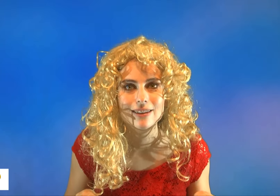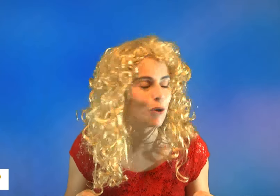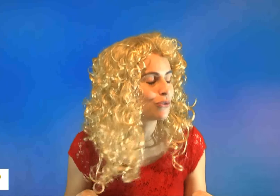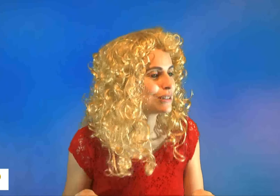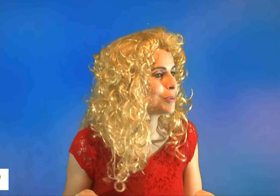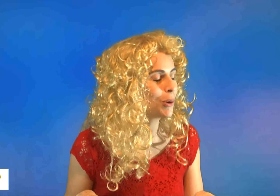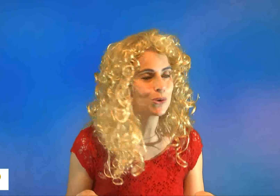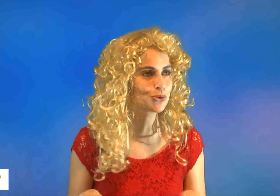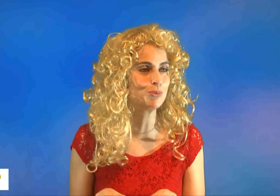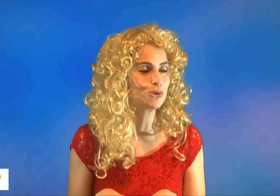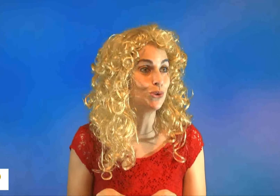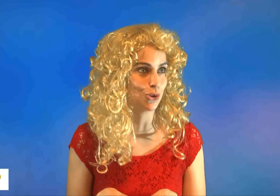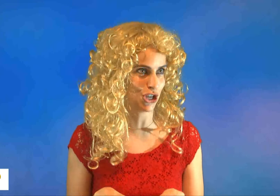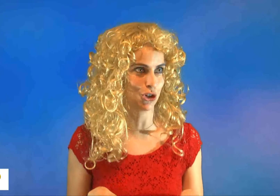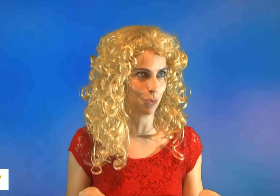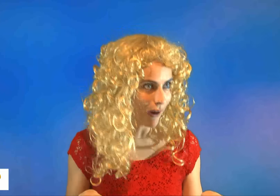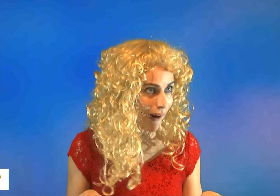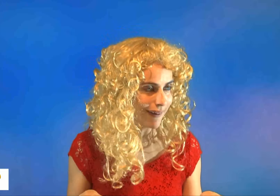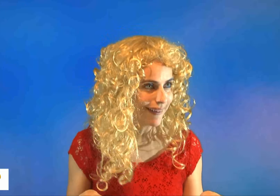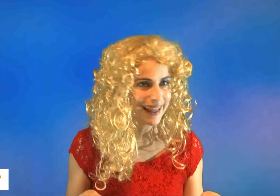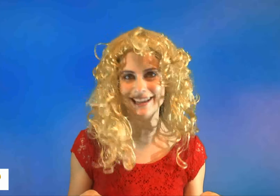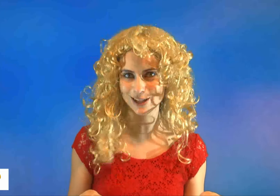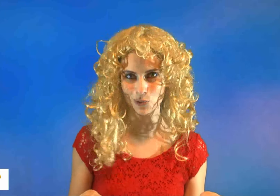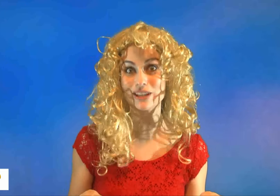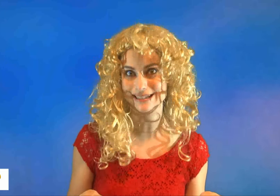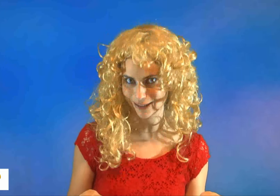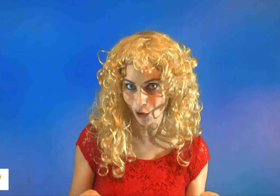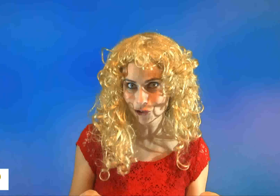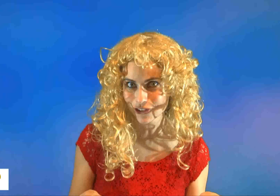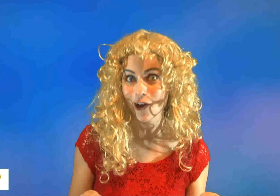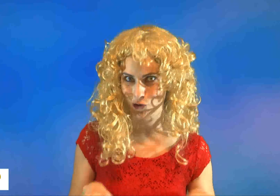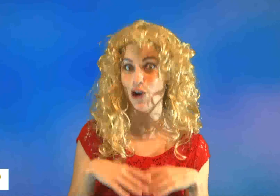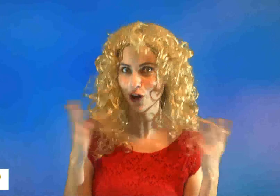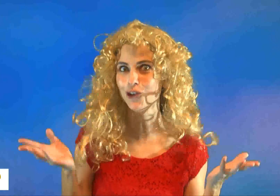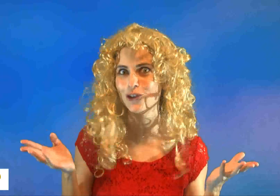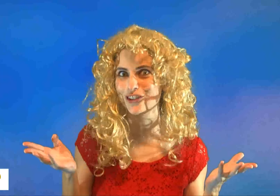Non, visiblement, ce monsieur ne cherche pas. Il a trouvé sa tante glorieuse.